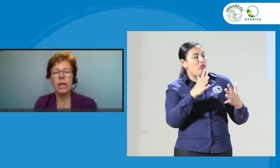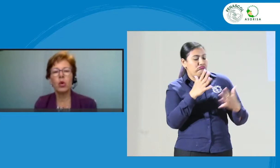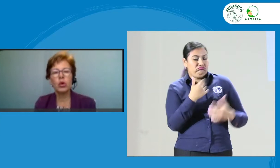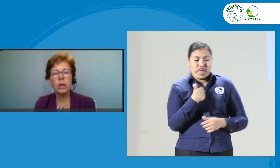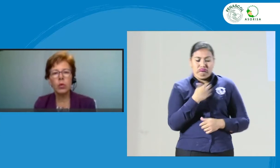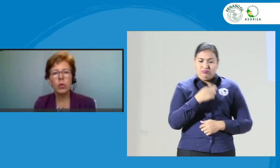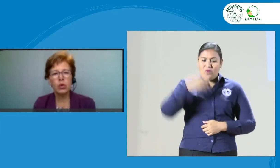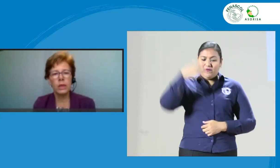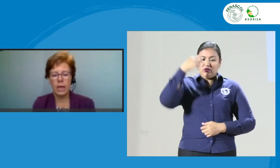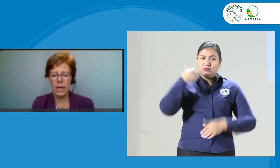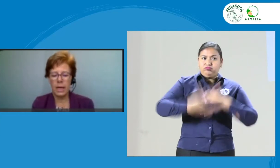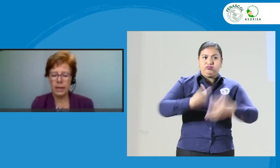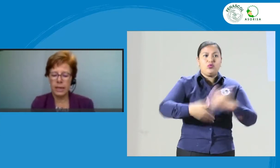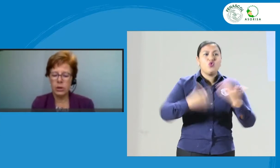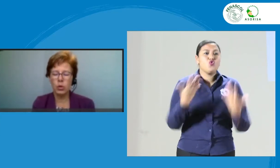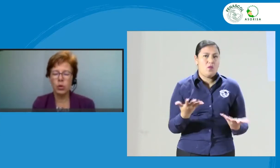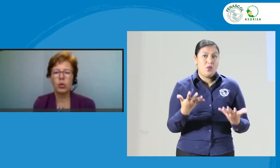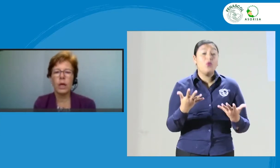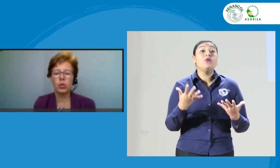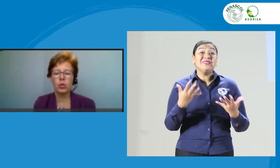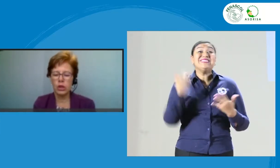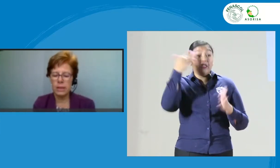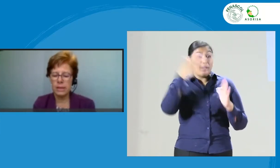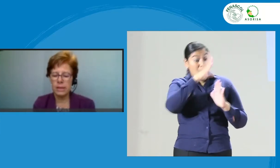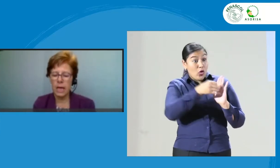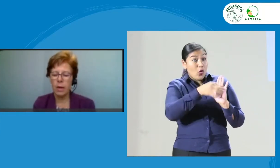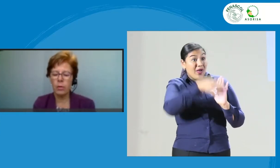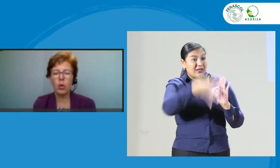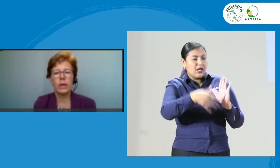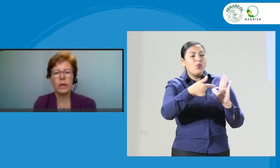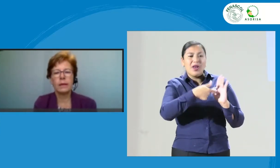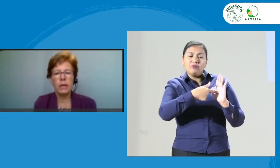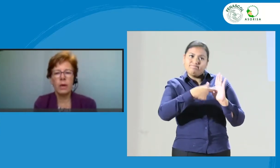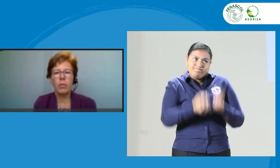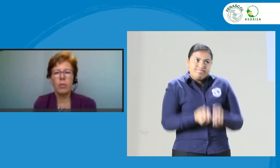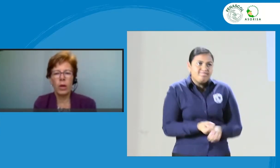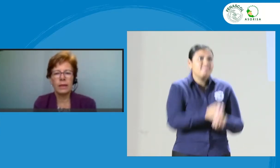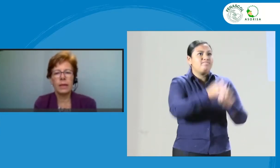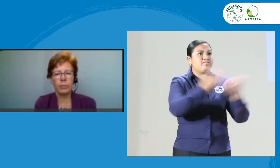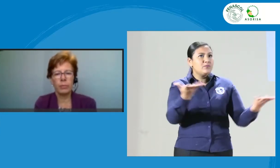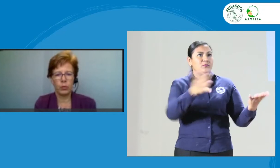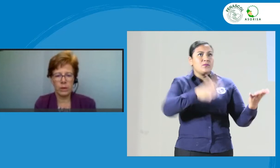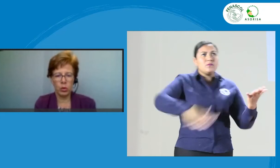Y contribuye a la creación de una conciencia colectiva moral de la profesión.